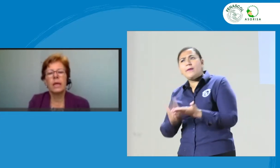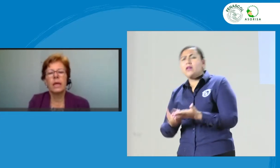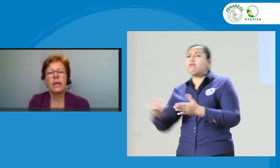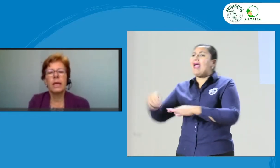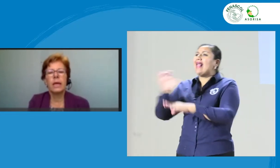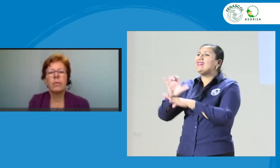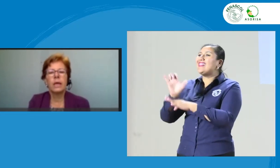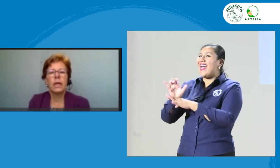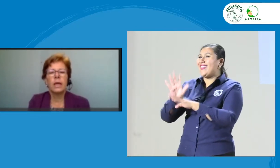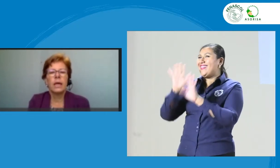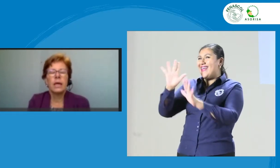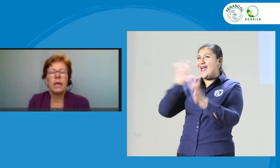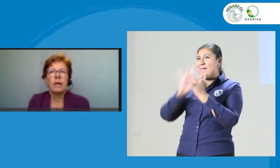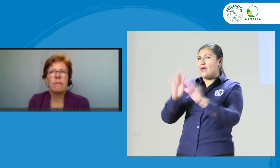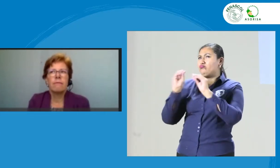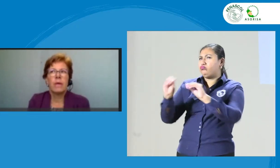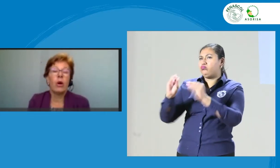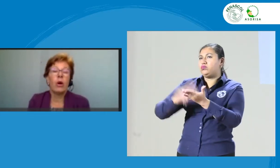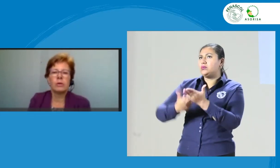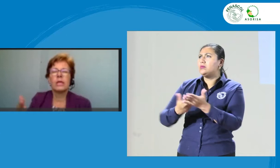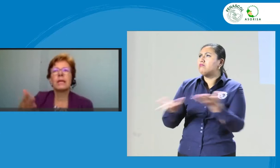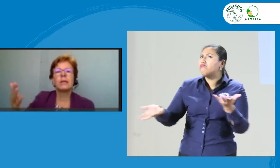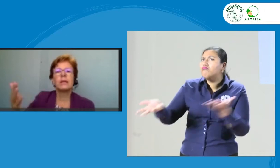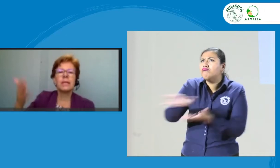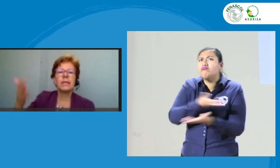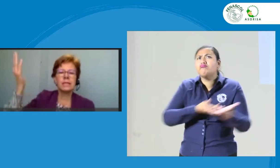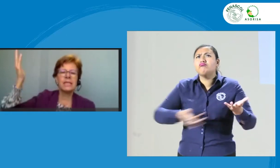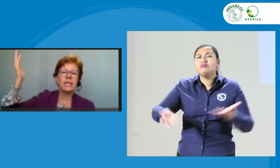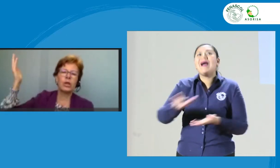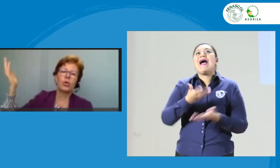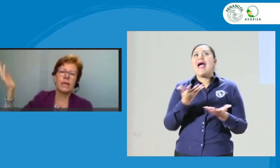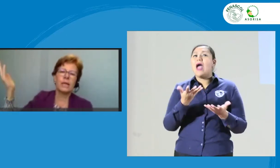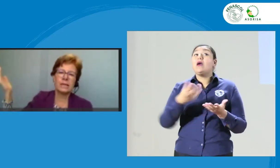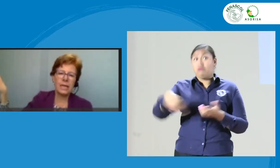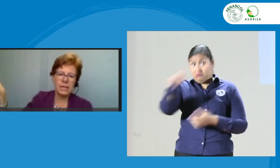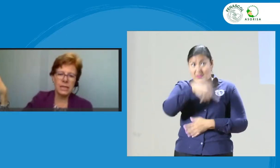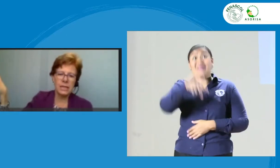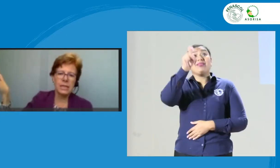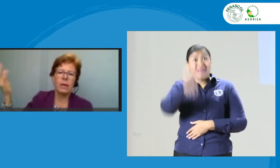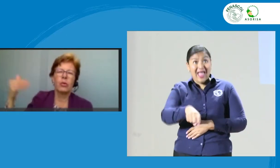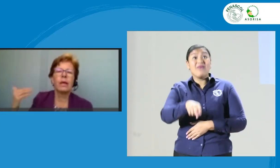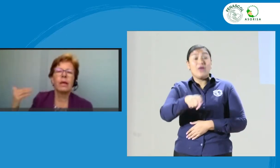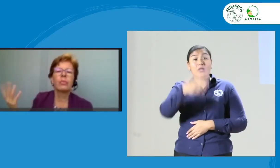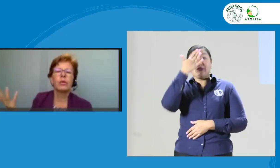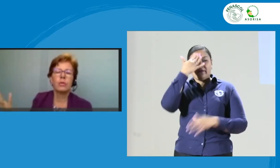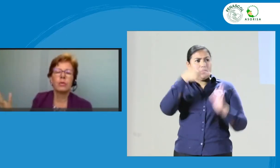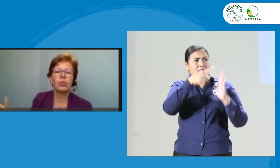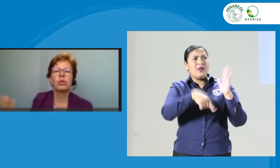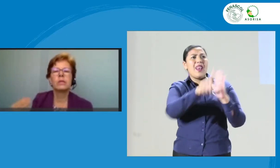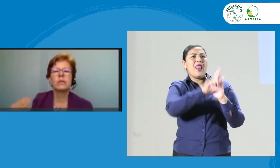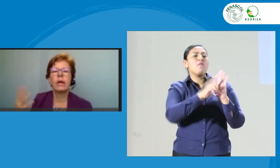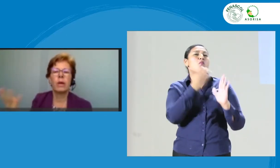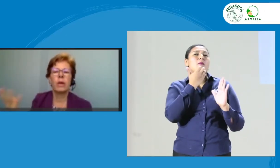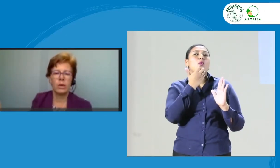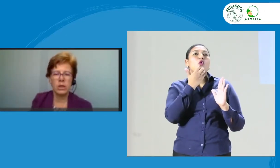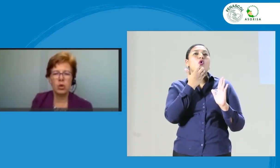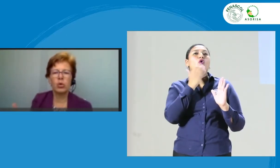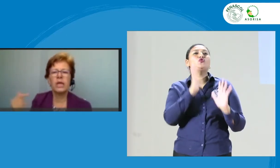qué... Ahora, ustedes también tienen que estar siguiendo las leyes, por ejemplo, desde el punto de vista de evaluación,